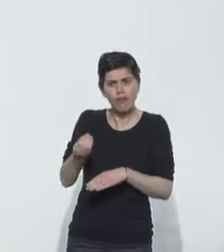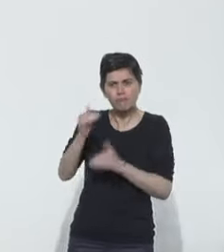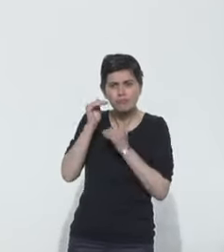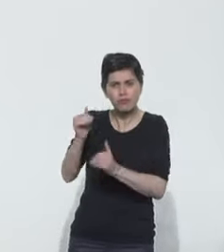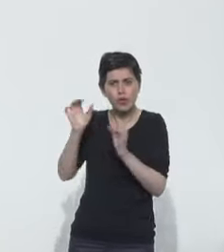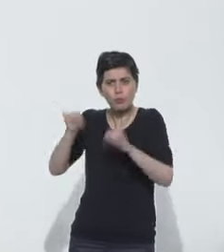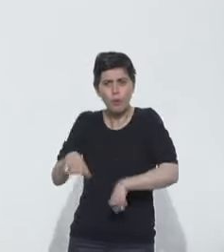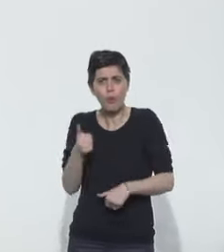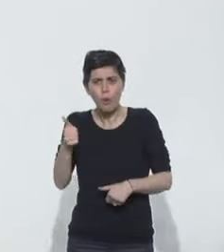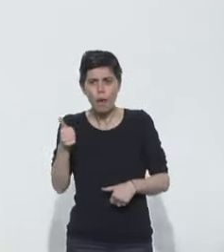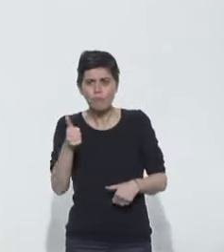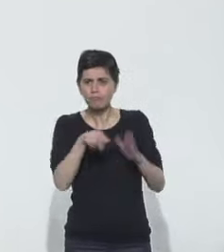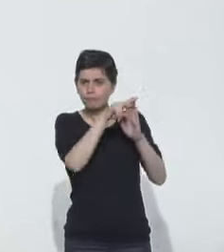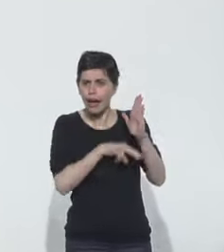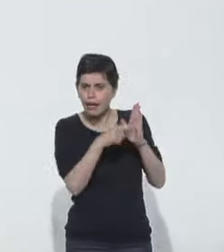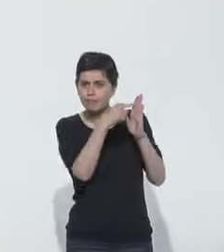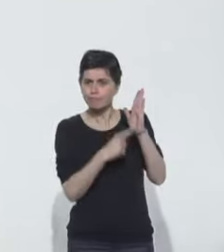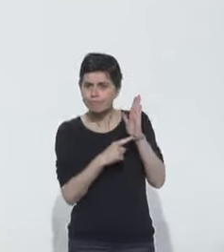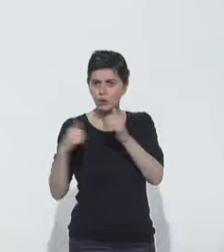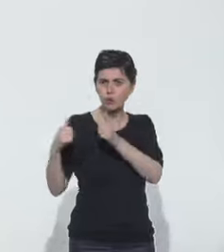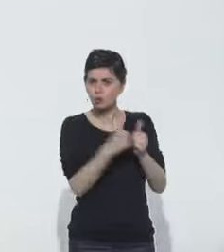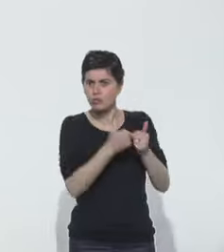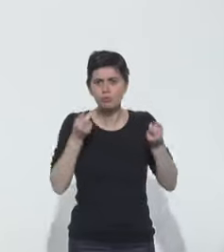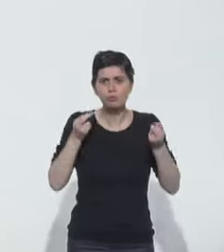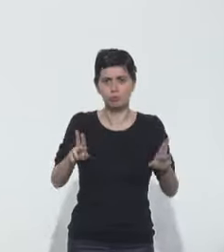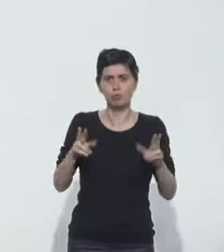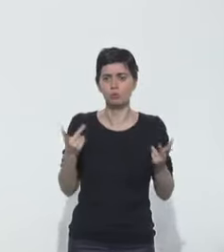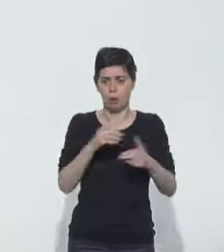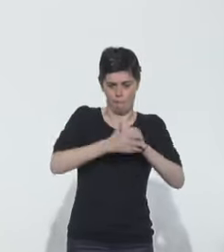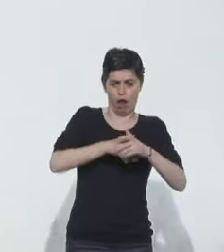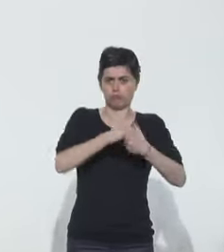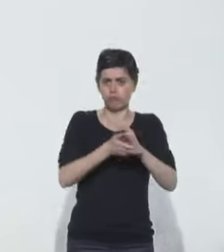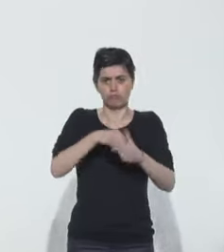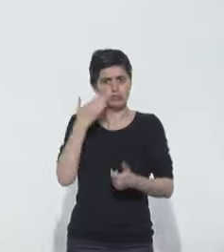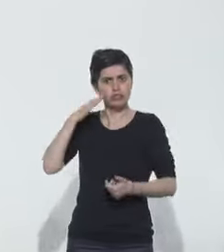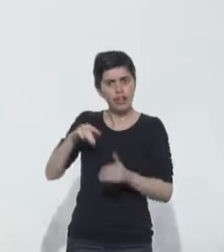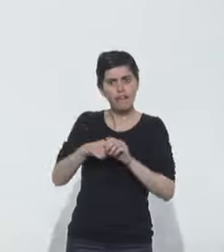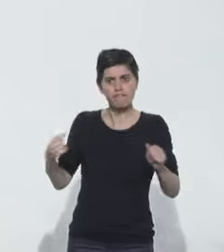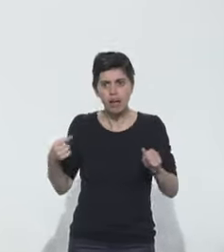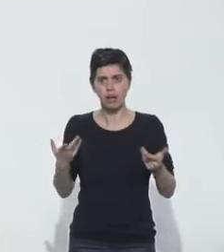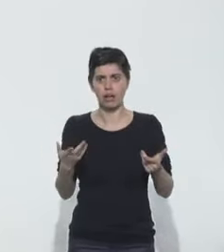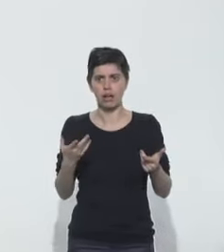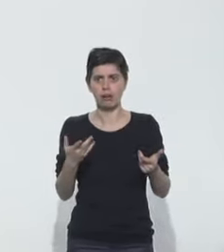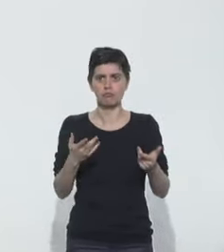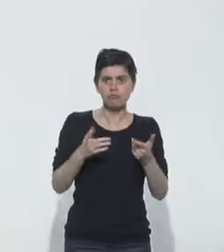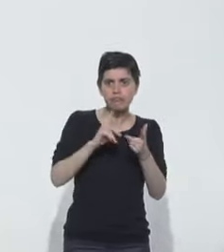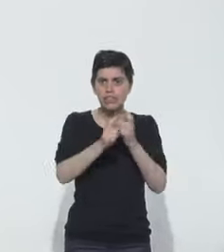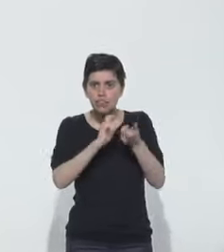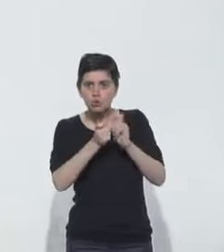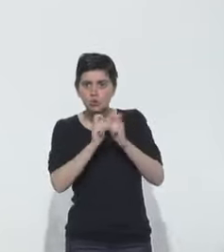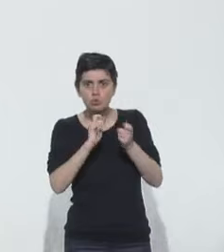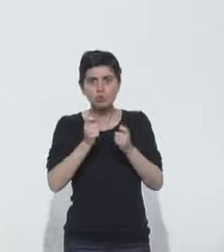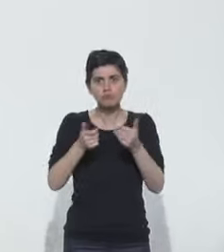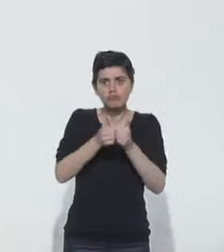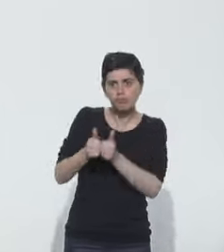attentifs aux gestes barrières, pour être attentifs au lavage des mains, pour parler ensemble au sein des écoles de l